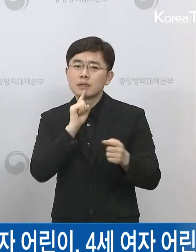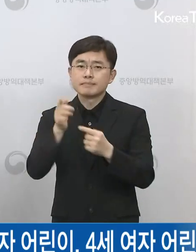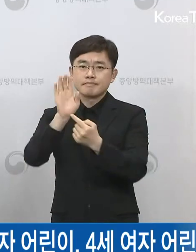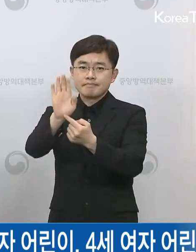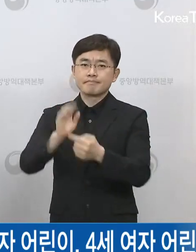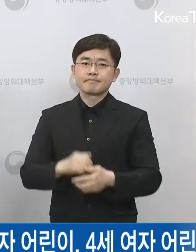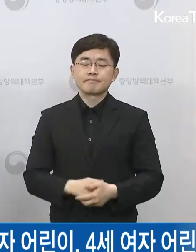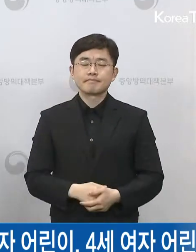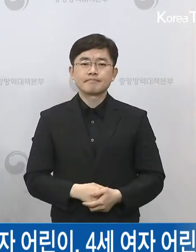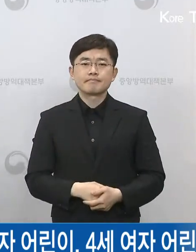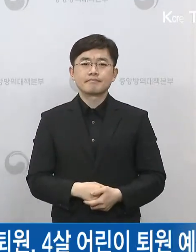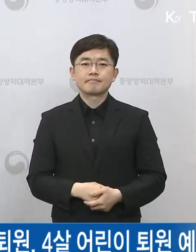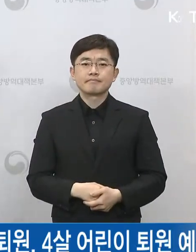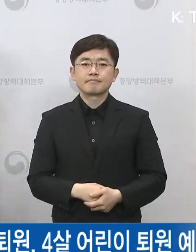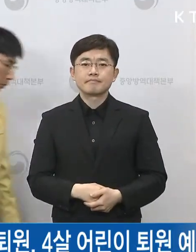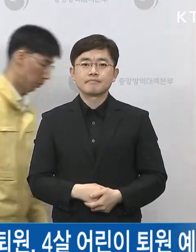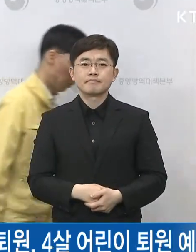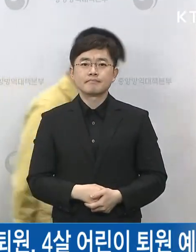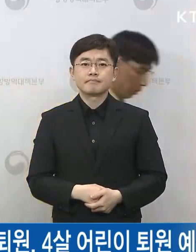있겠습니다.